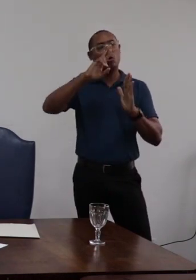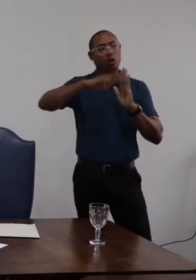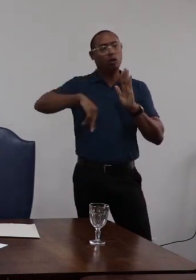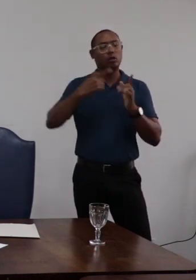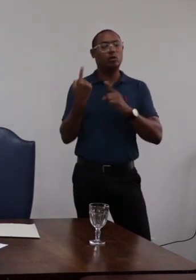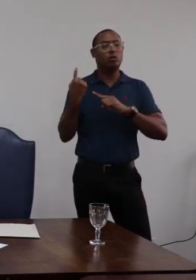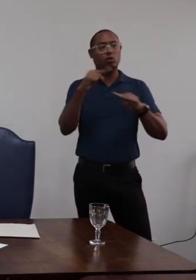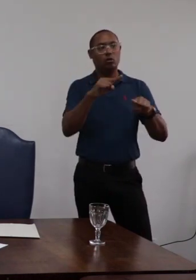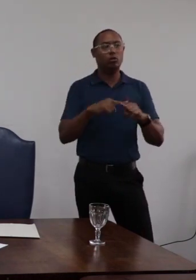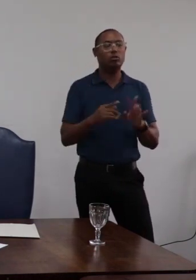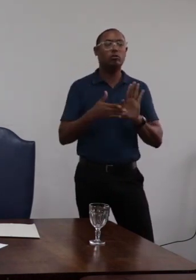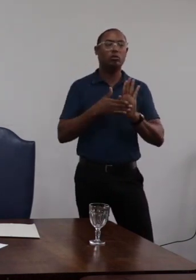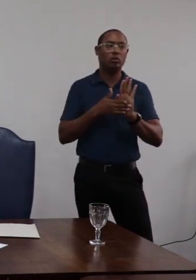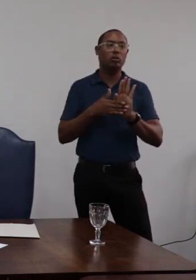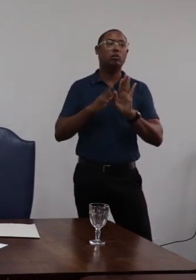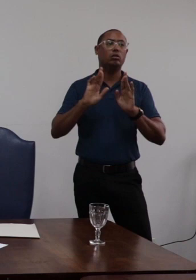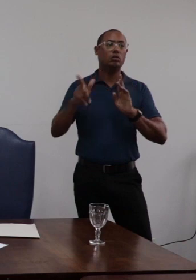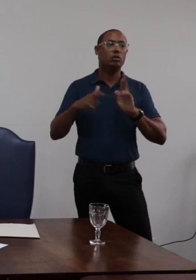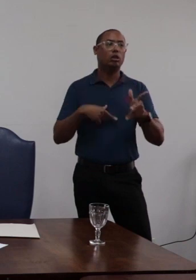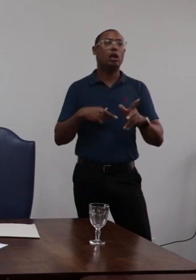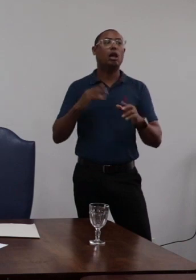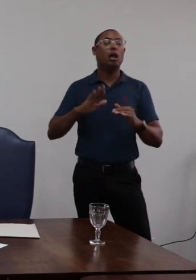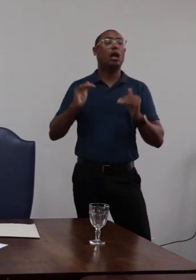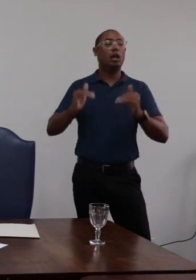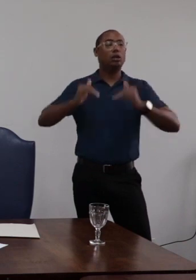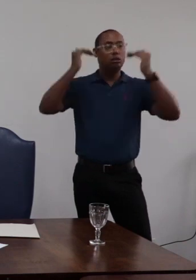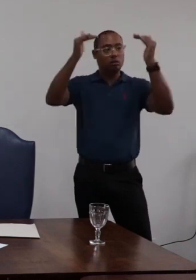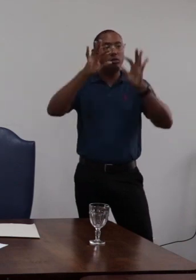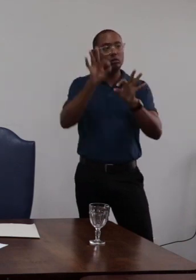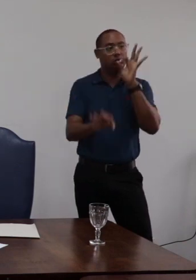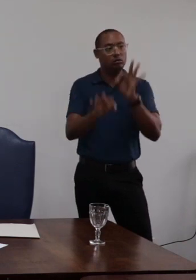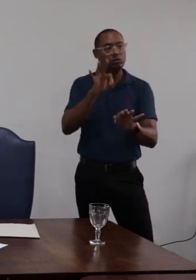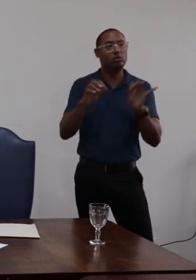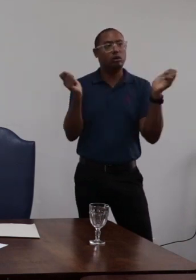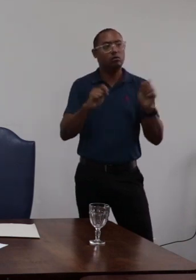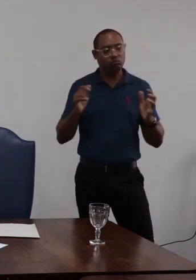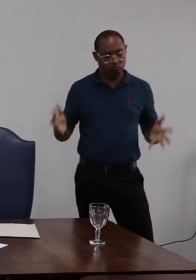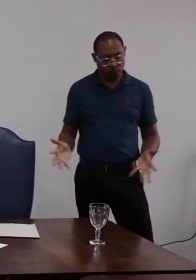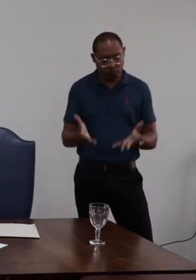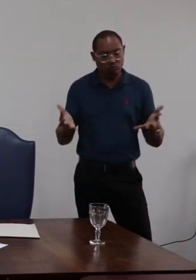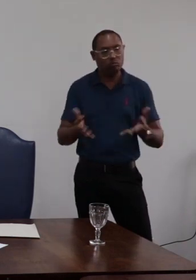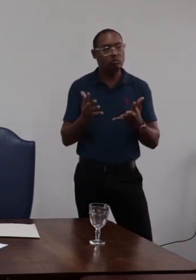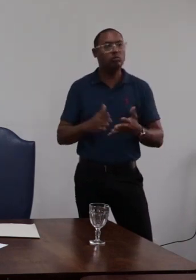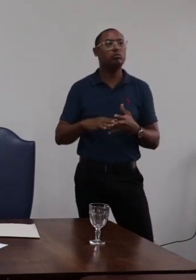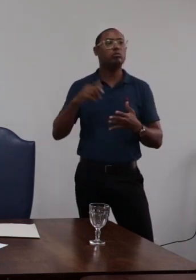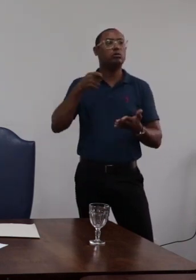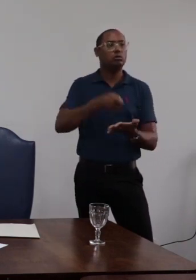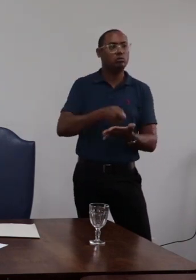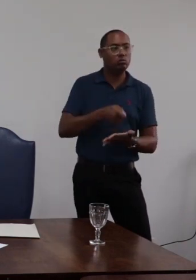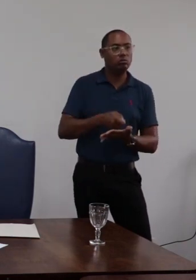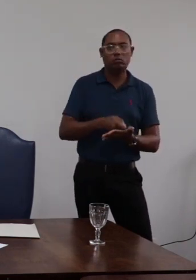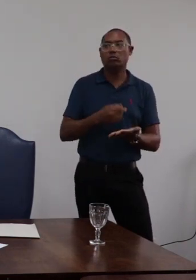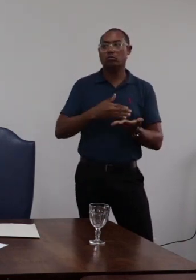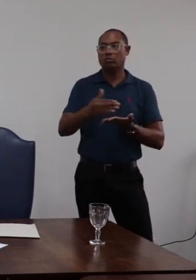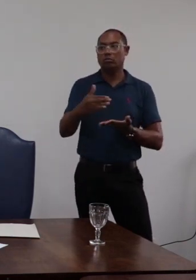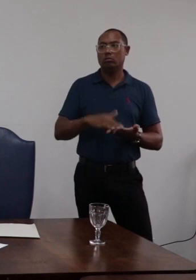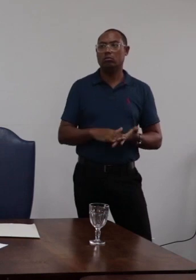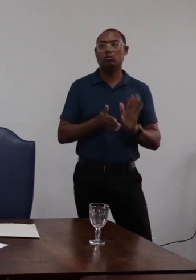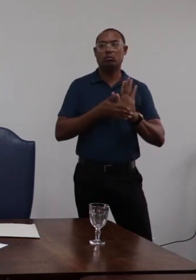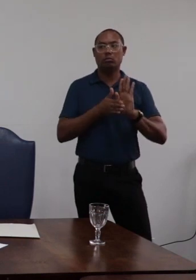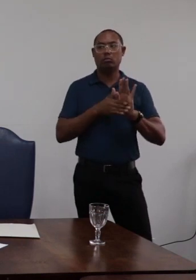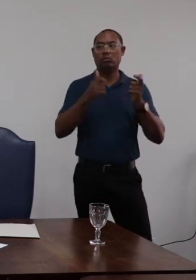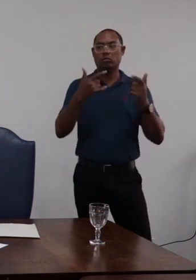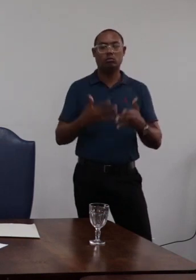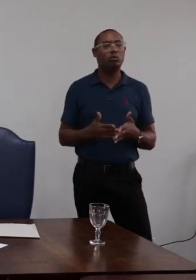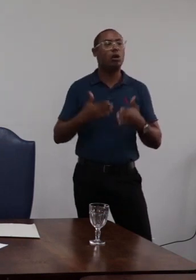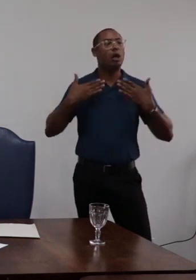contrariar as trovas dos autos a autoridade julgadora poderá motivadamente agravar a finalidade proposta